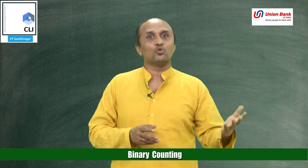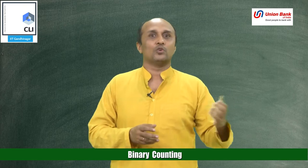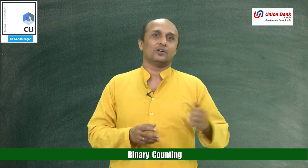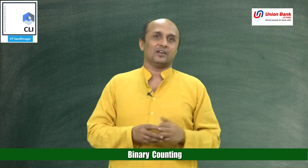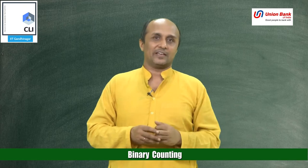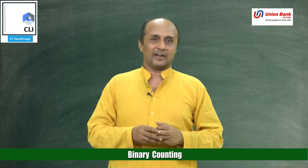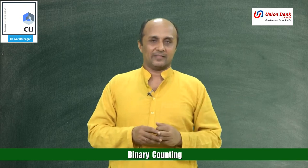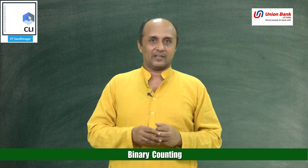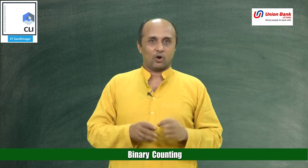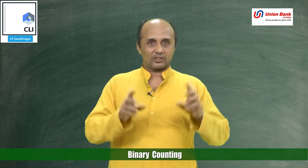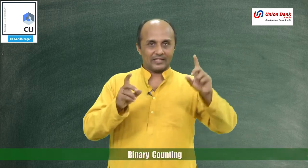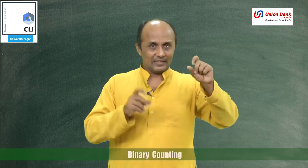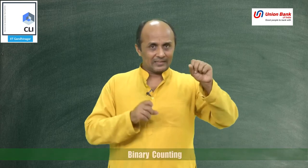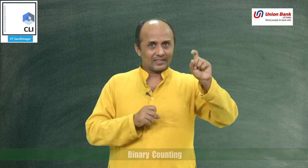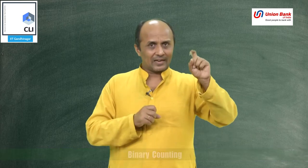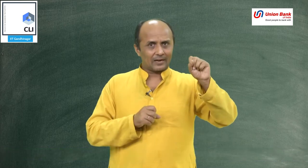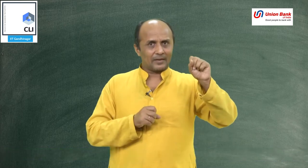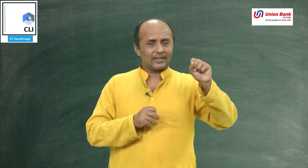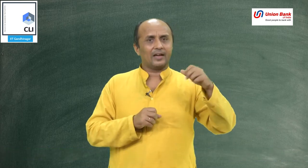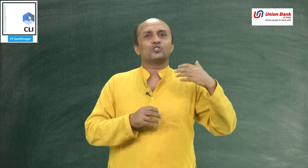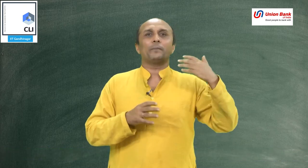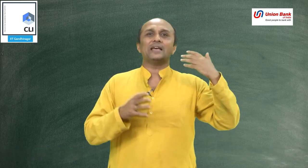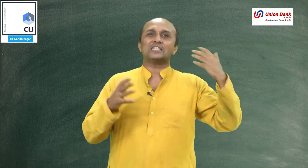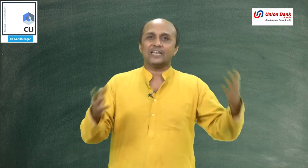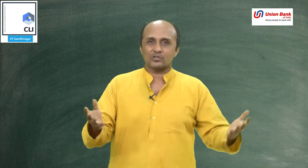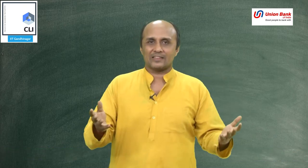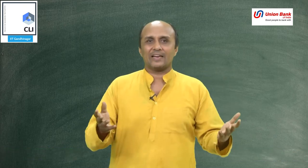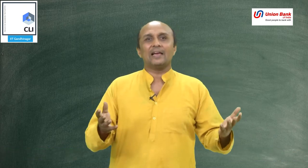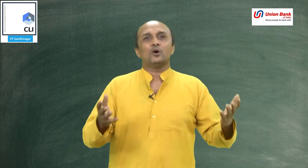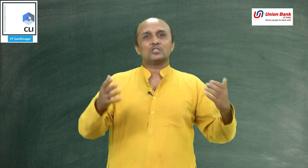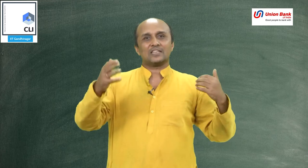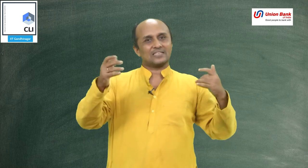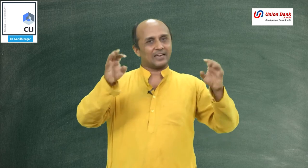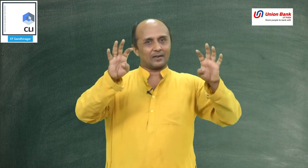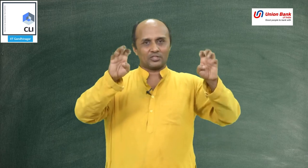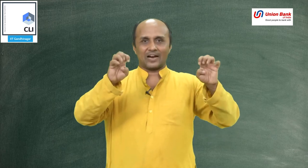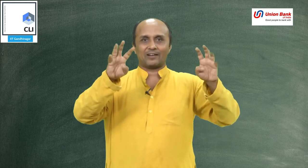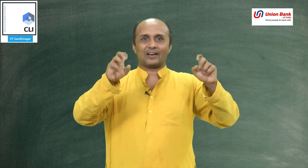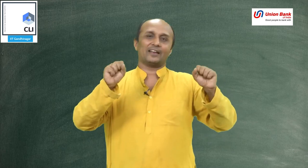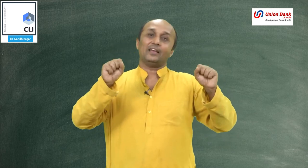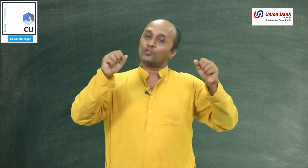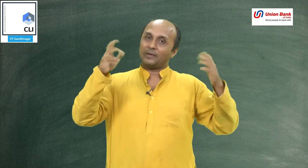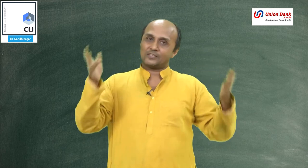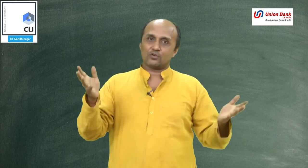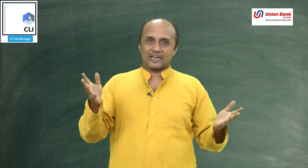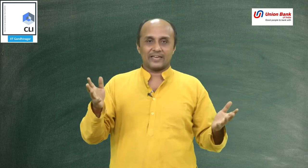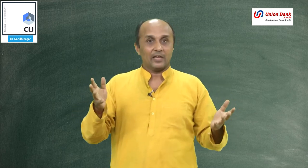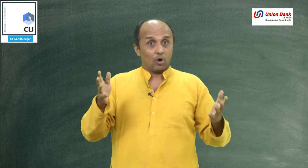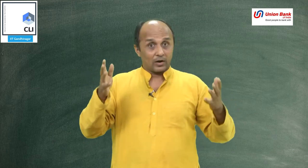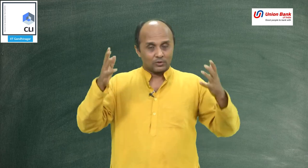की गनित और 3 तक अगर हमने गिना तो base 3 हो जाती है उसी तरह से अगर हम 4 वाला करें तो base 4 हो जाएगी और हम जो